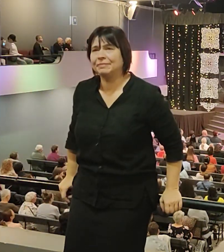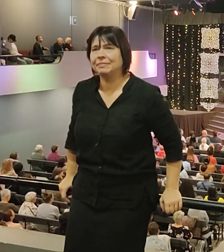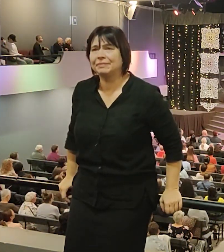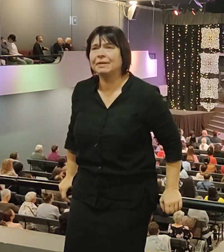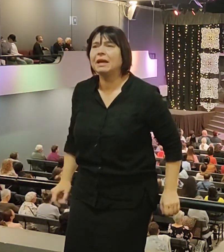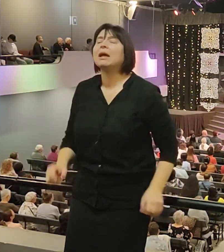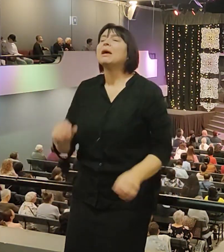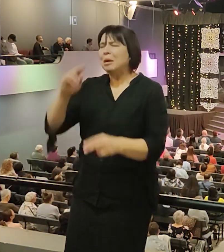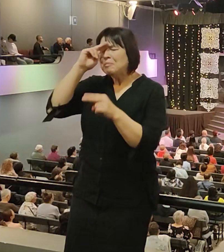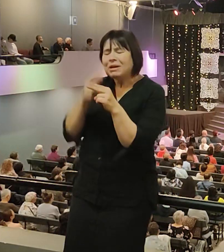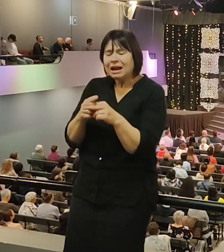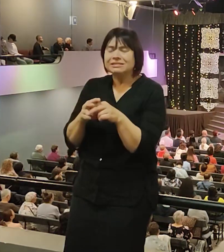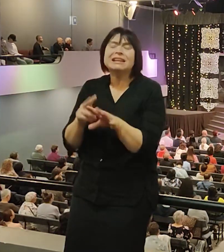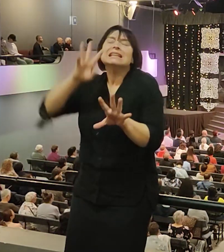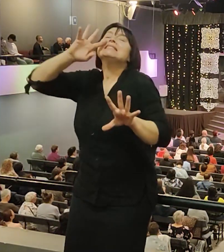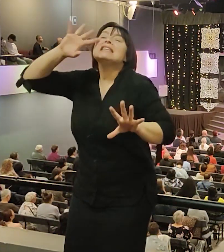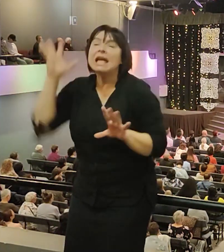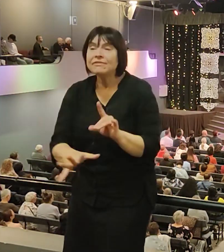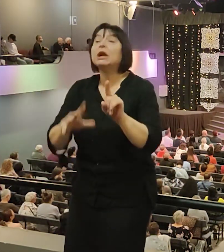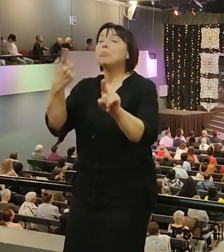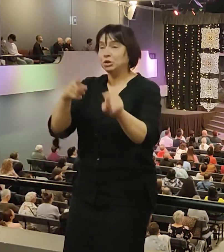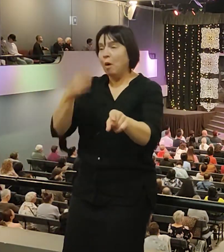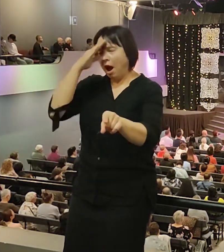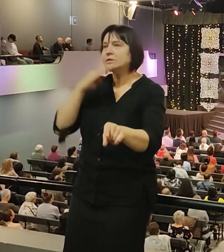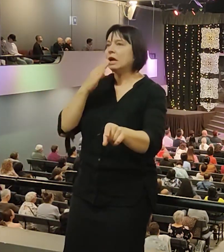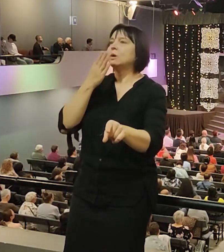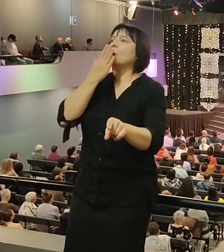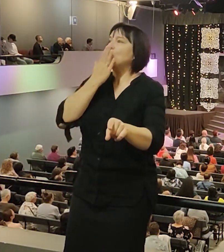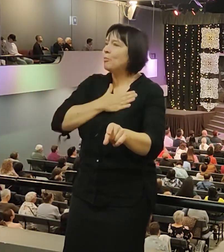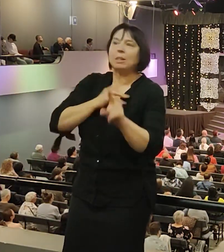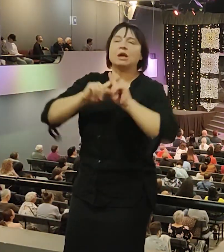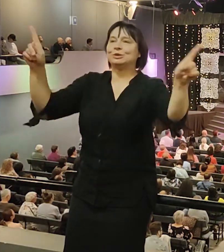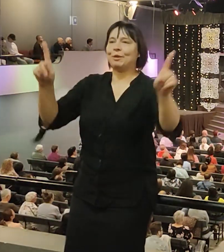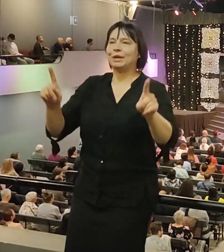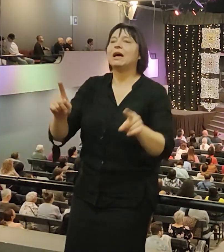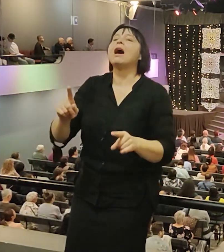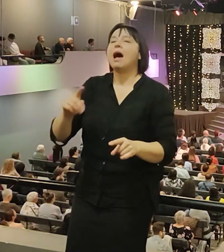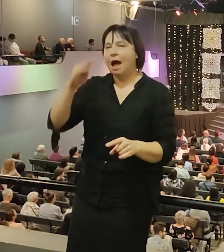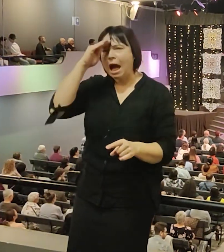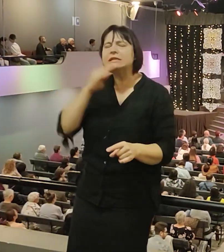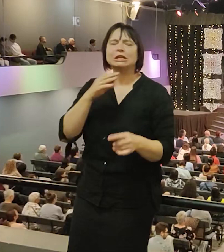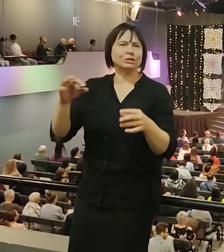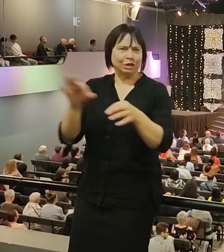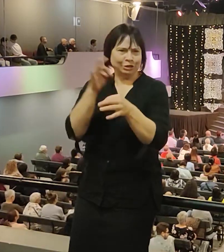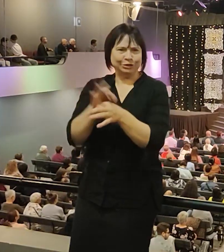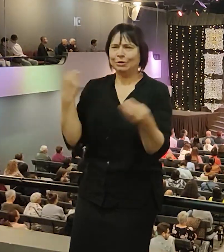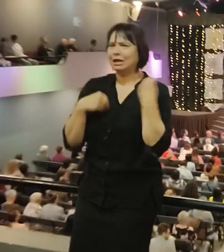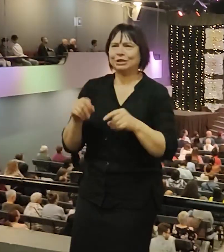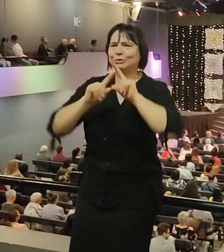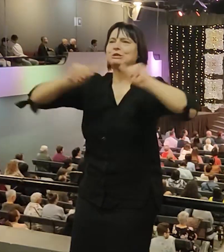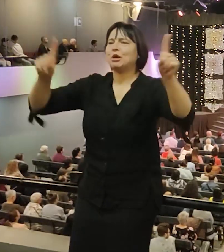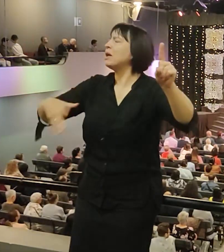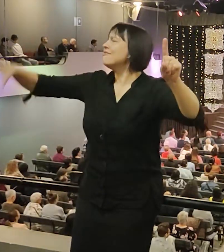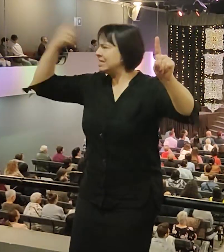Поскольку братья его ненавидели, потому что отец ему особый костюмчик шил, чтобы все знали, что он любимчик, а вы нет.